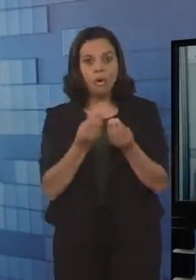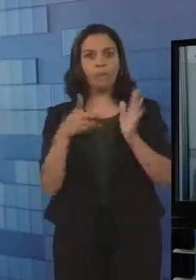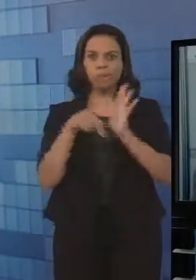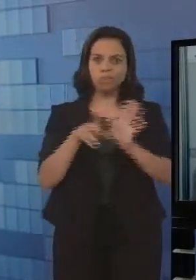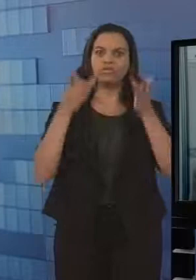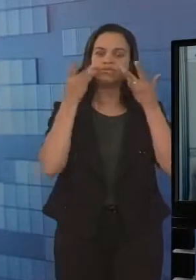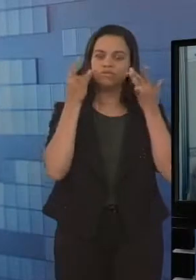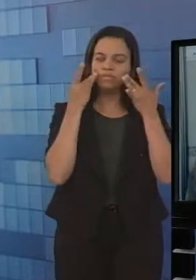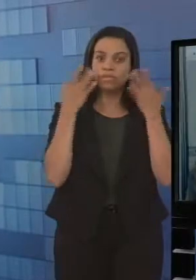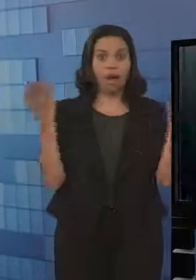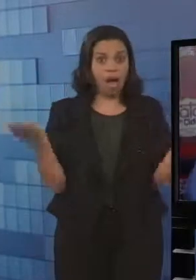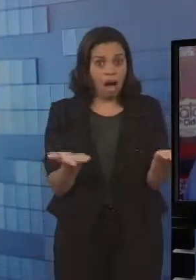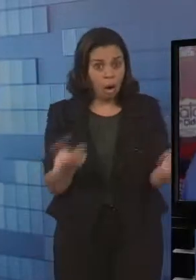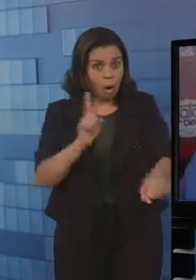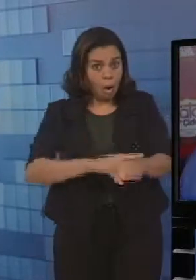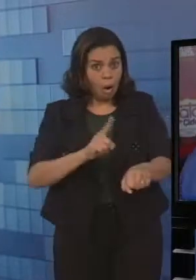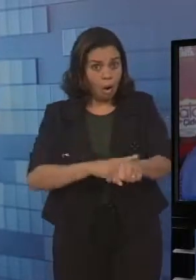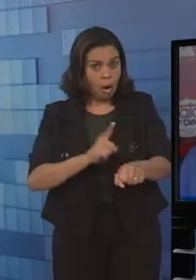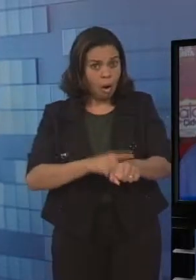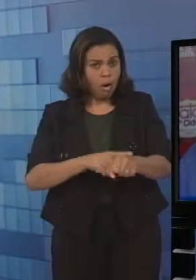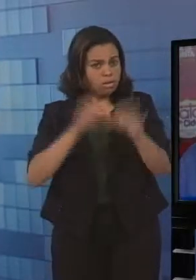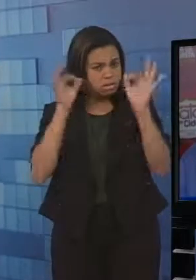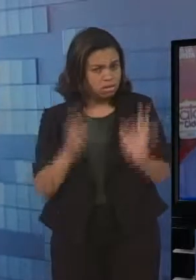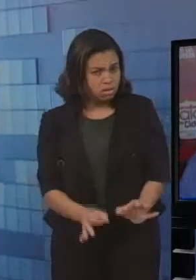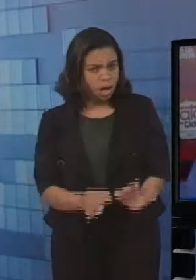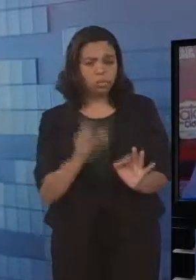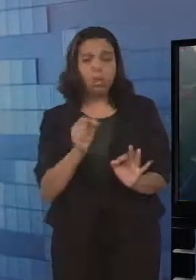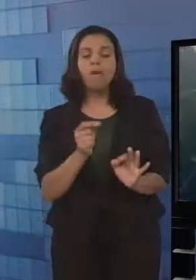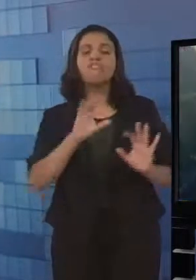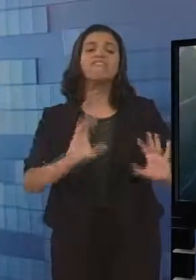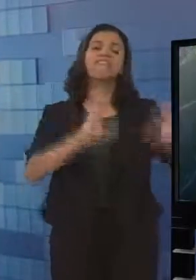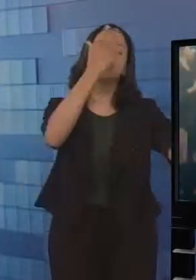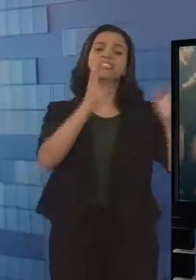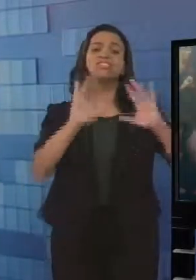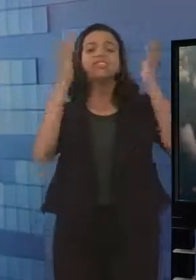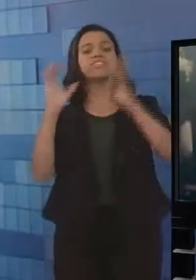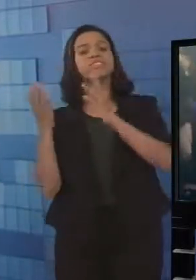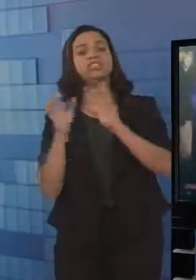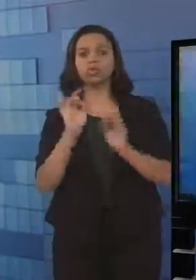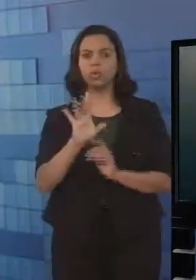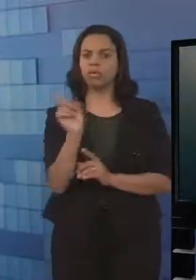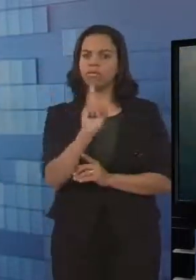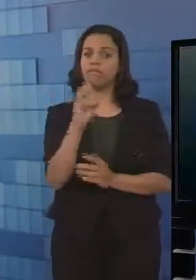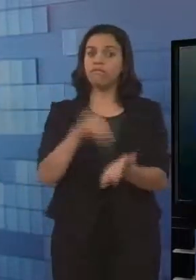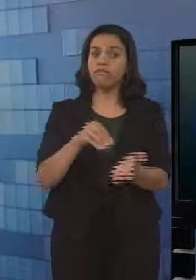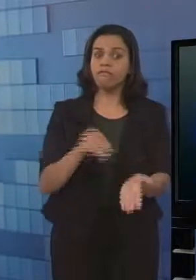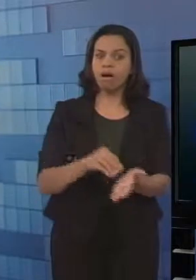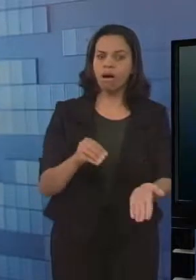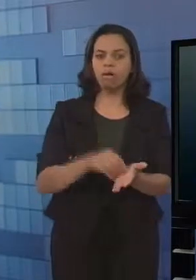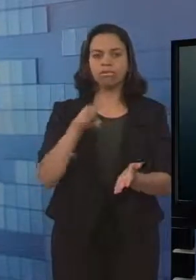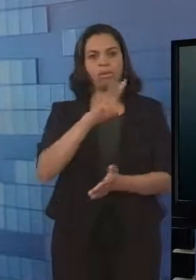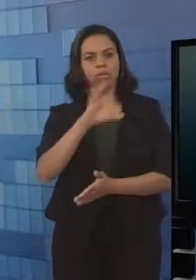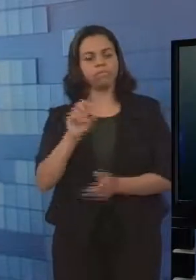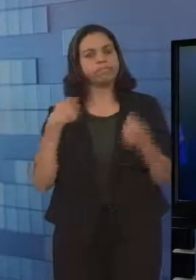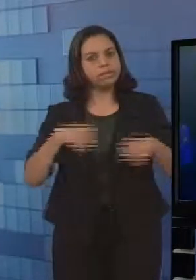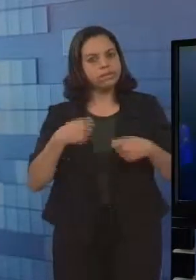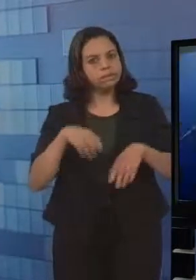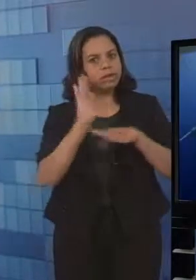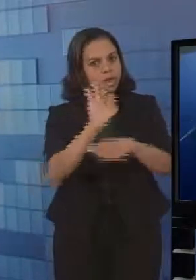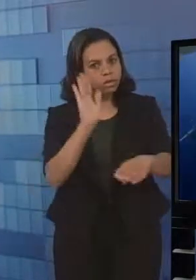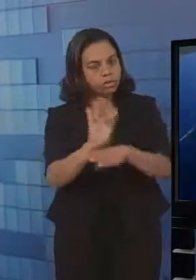chegou a hora do município parar de investir só em eventos. O município precisa acordar e realmente